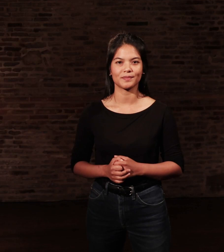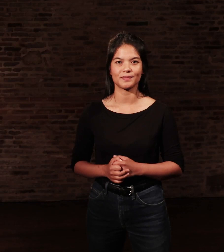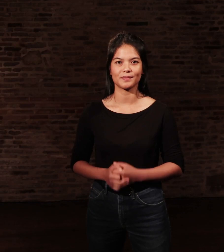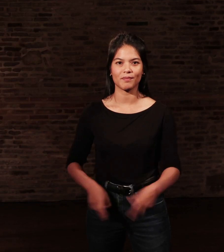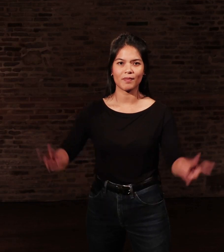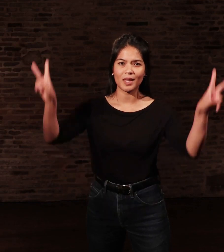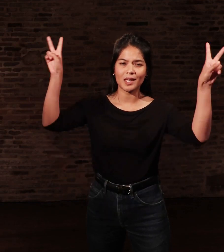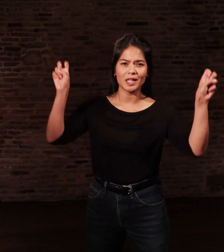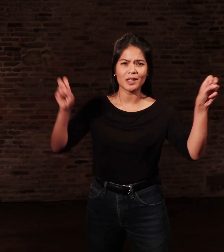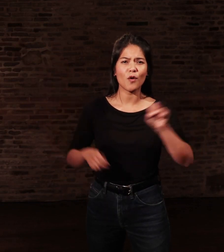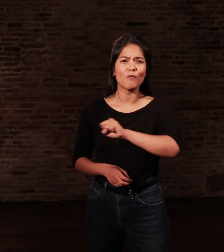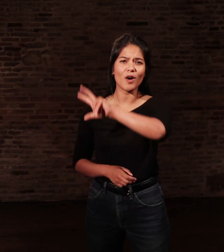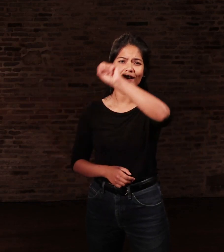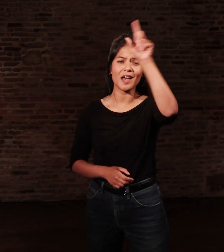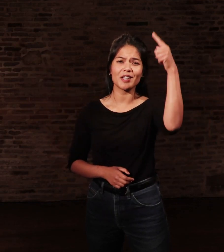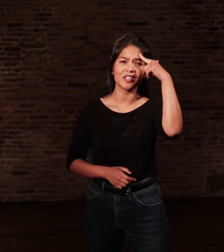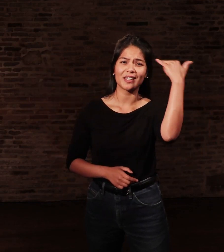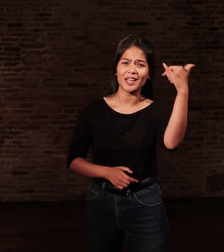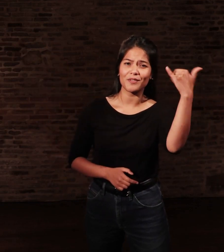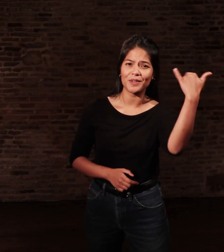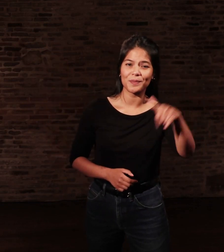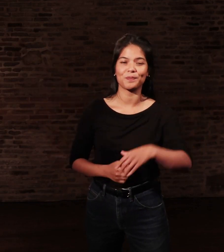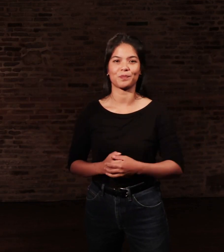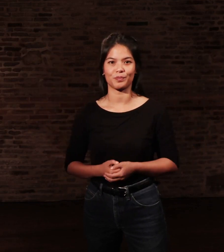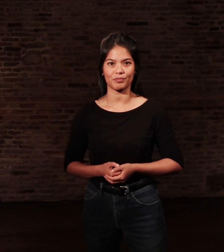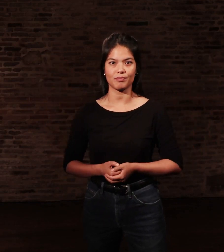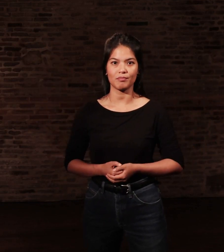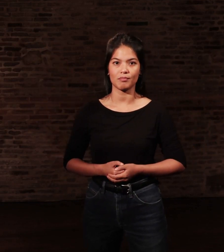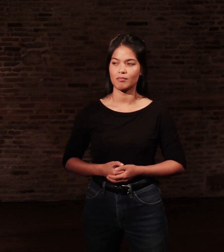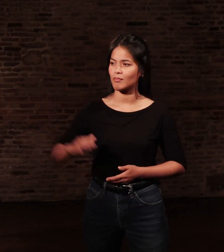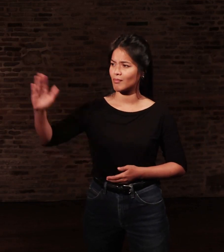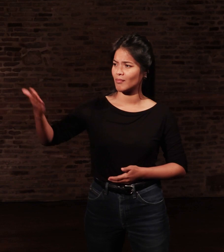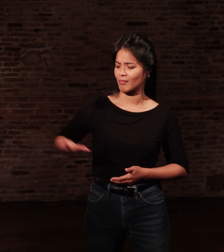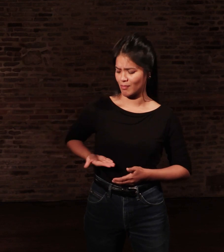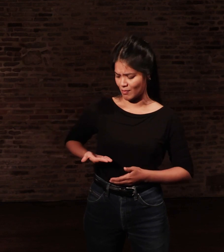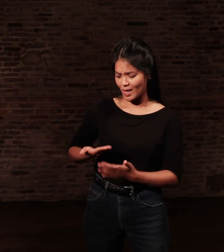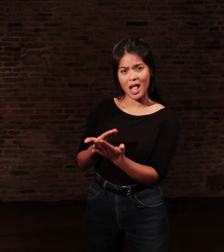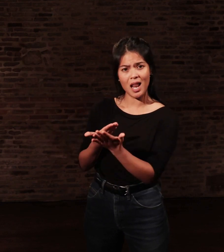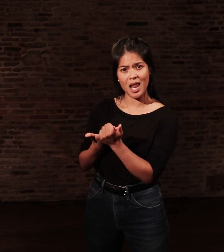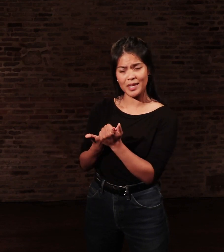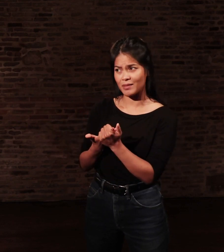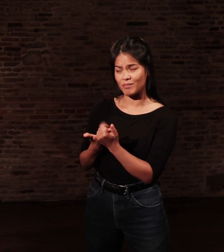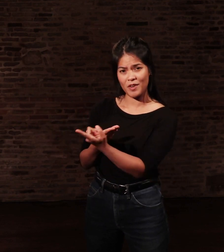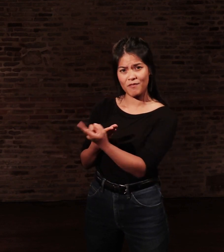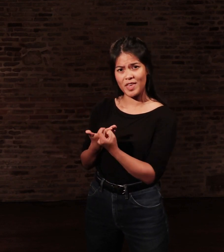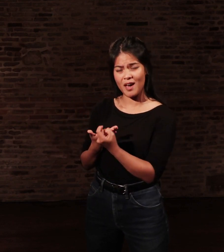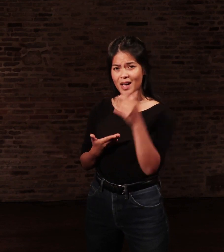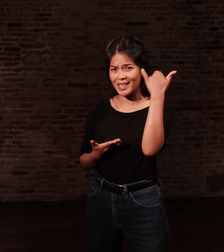Voyage en Californie J'ai reçu une lettre de Californie, le 4 juin